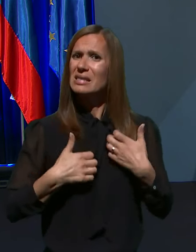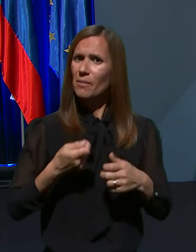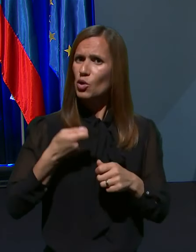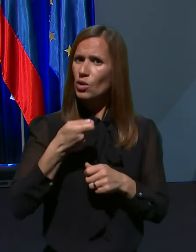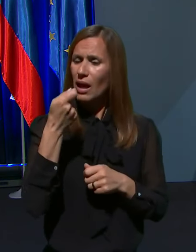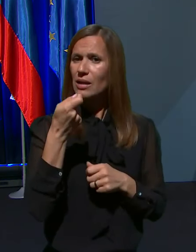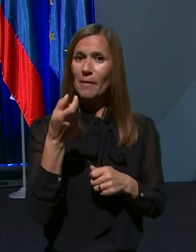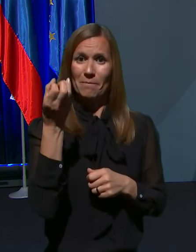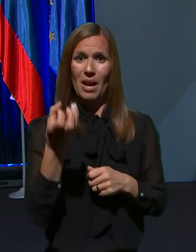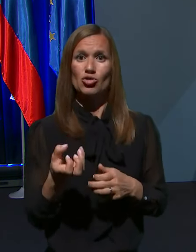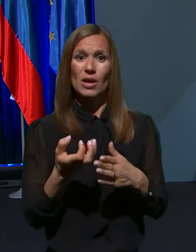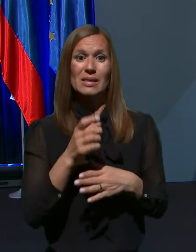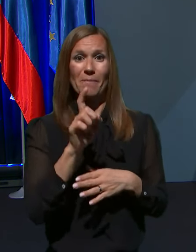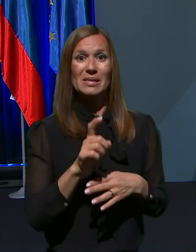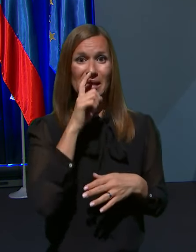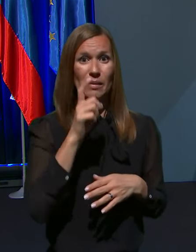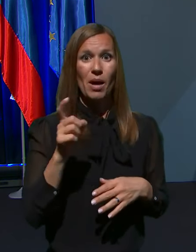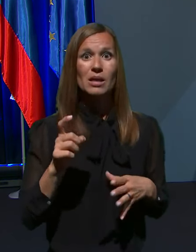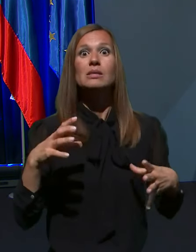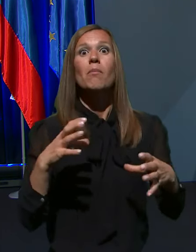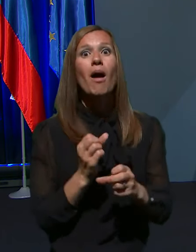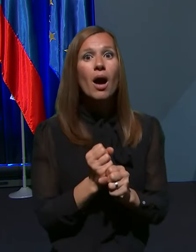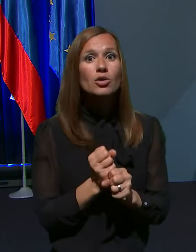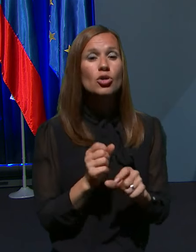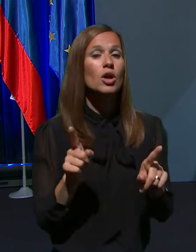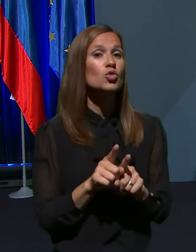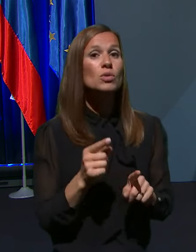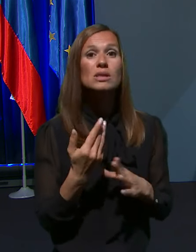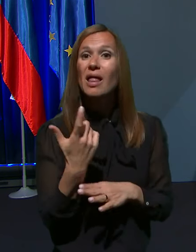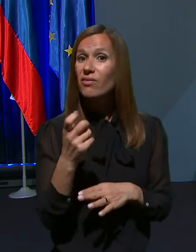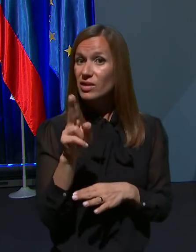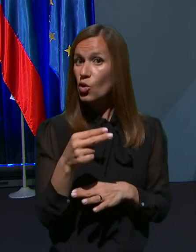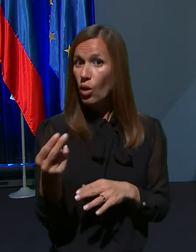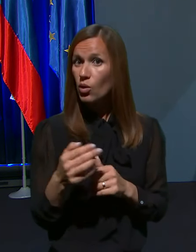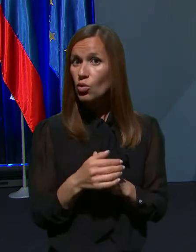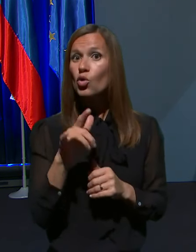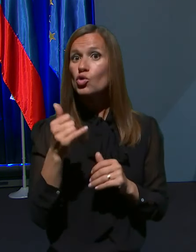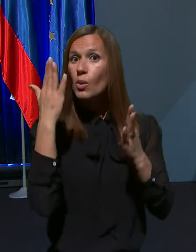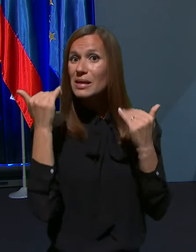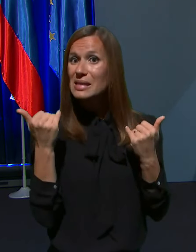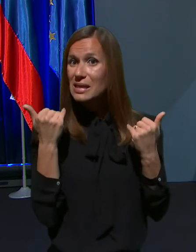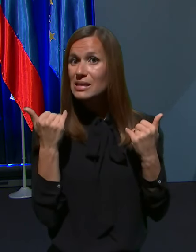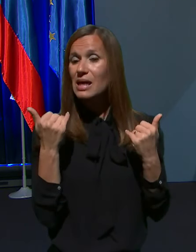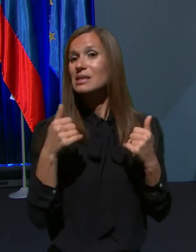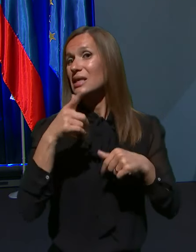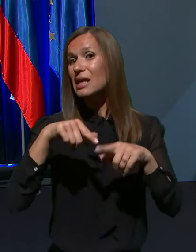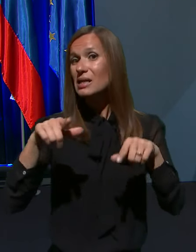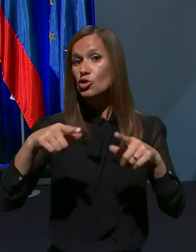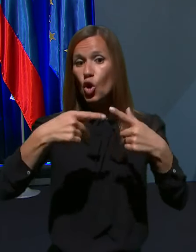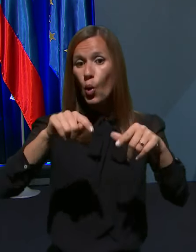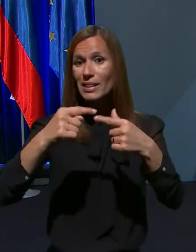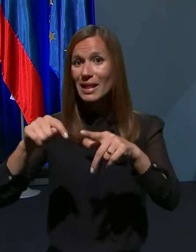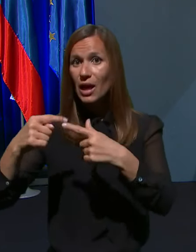plače za mesec marec zmanjšale tudi do 200 evrov. Gre za medicinske sestre z različnih oddelkov, ki so